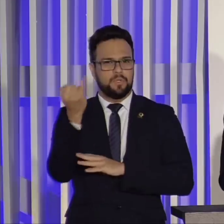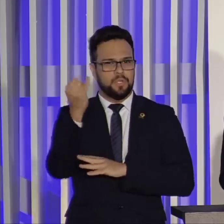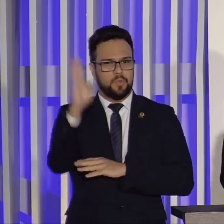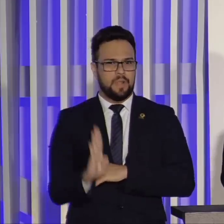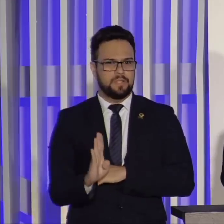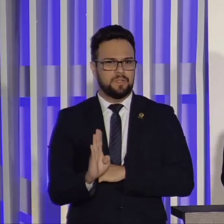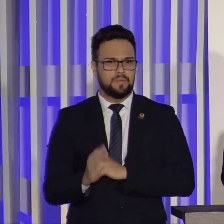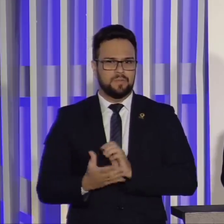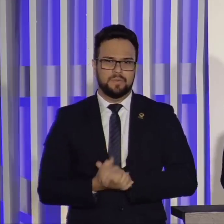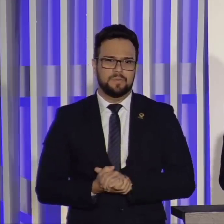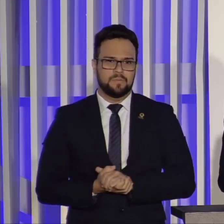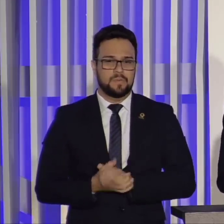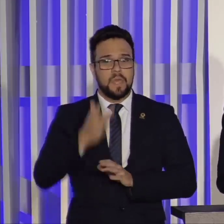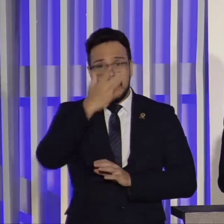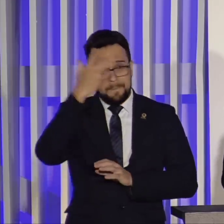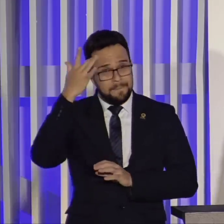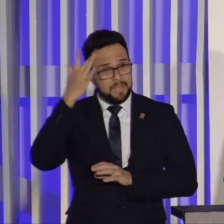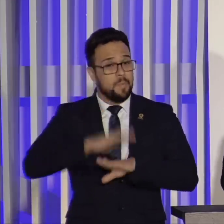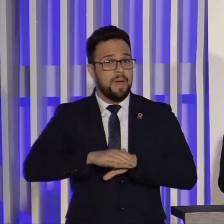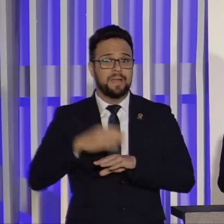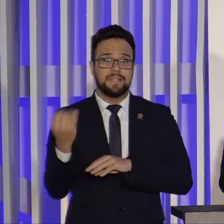importante são seus 210 milhões de habitantes.